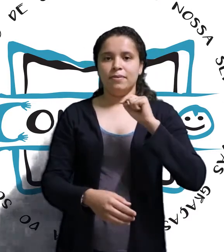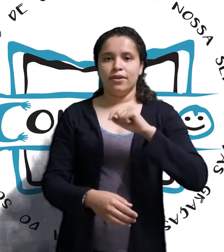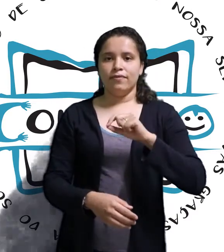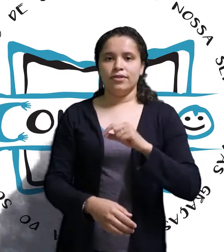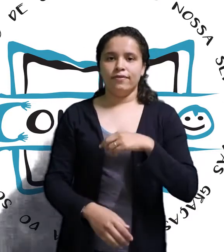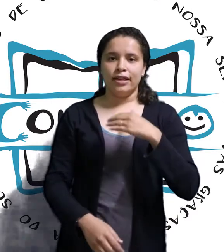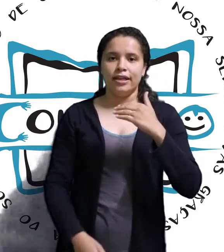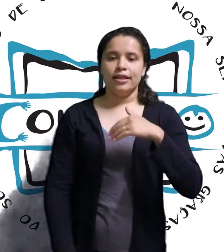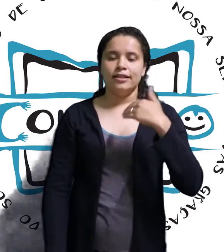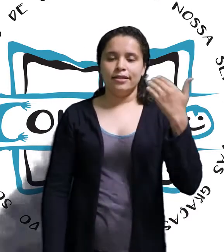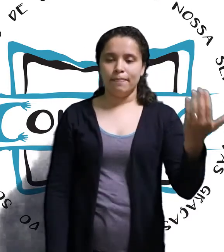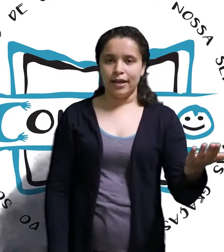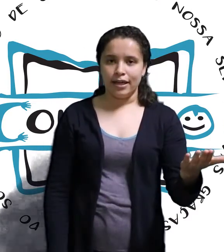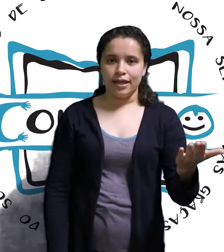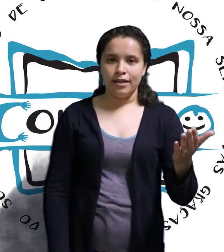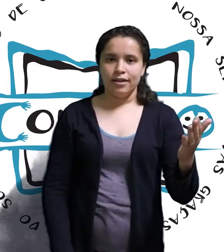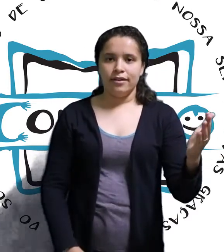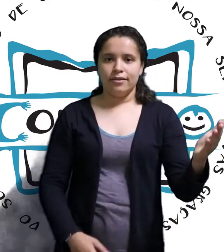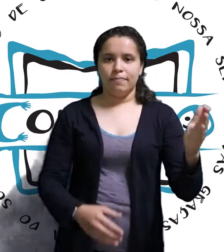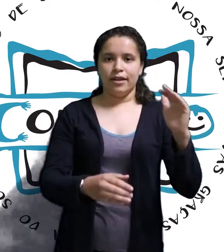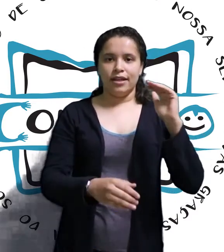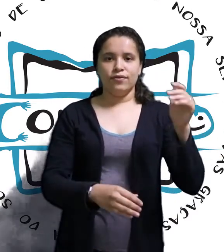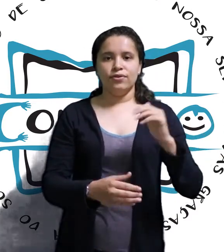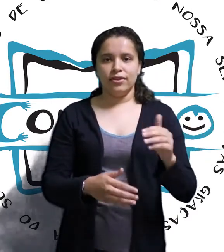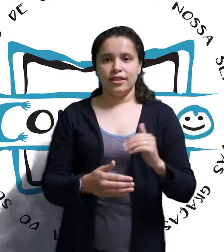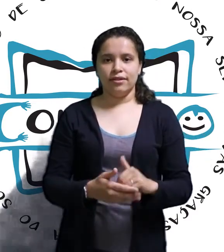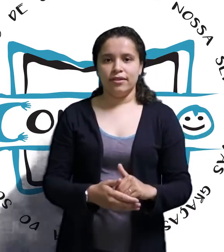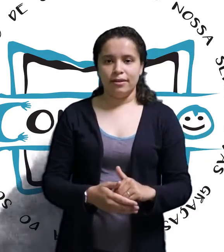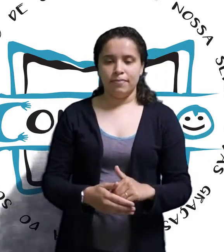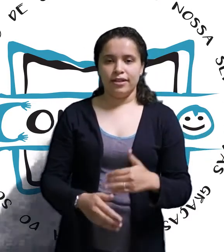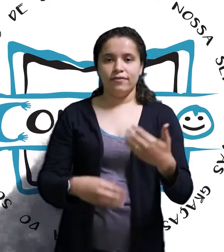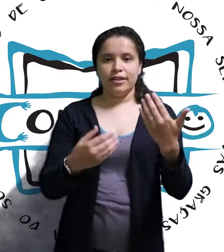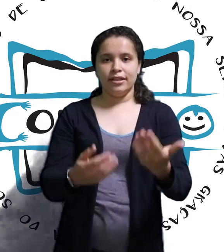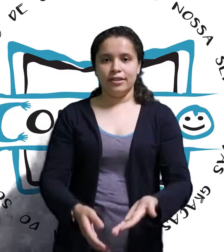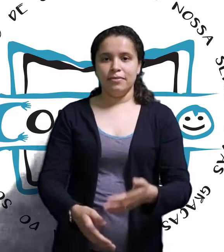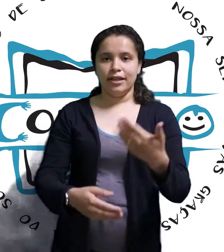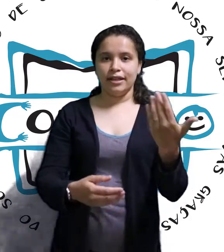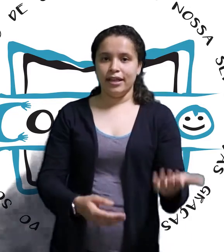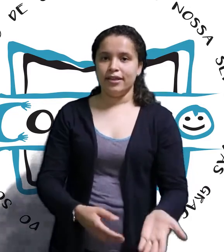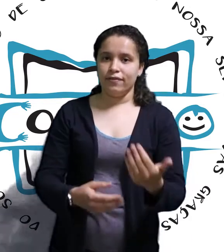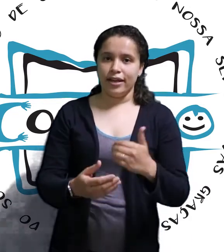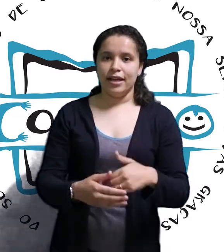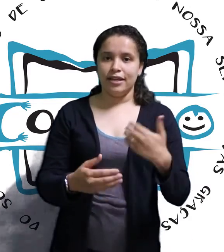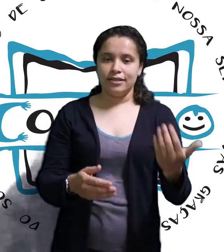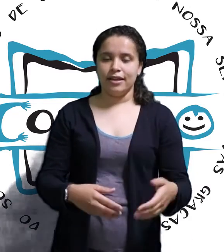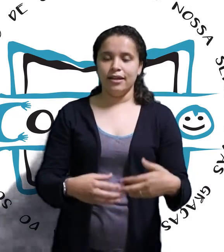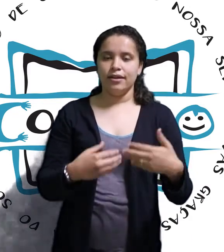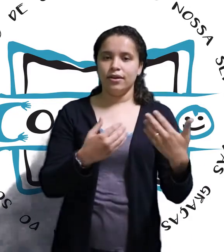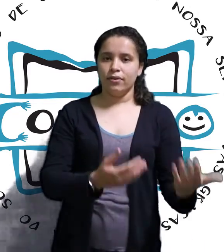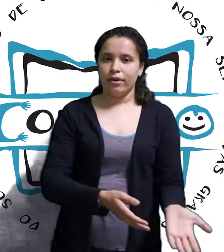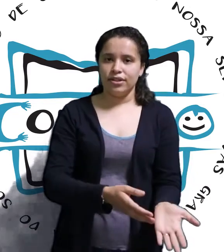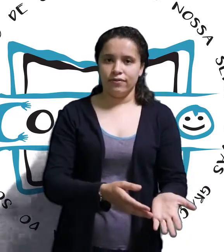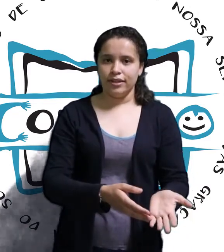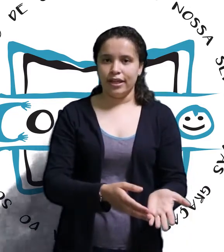Primeiro você vai separar. Separar as funções dentro da empresa e vai determinar quem é que vai realizar qual atividade.